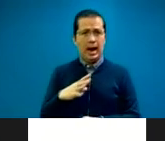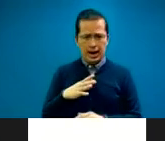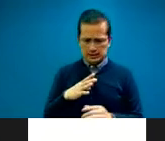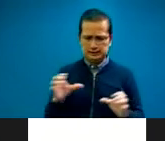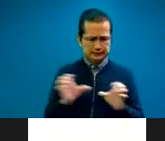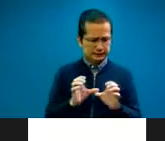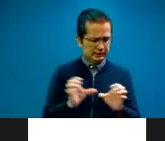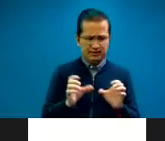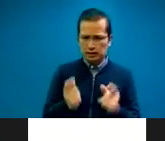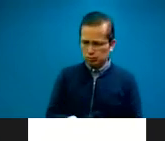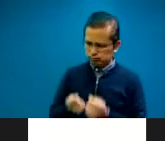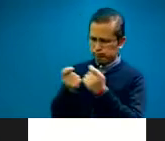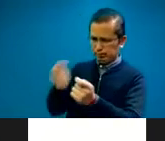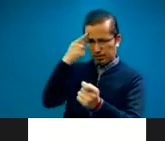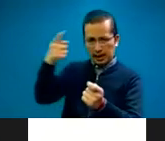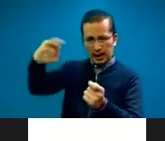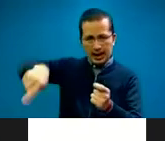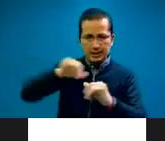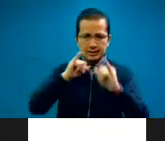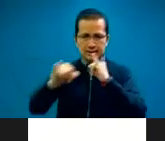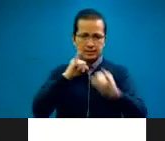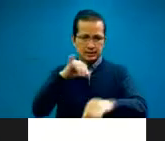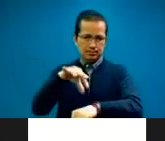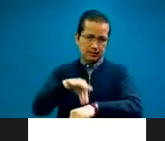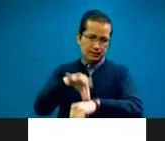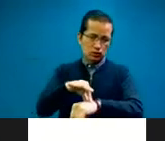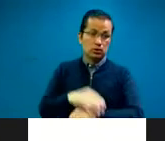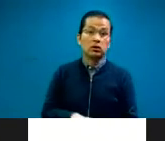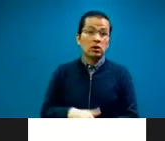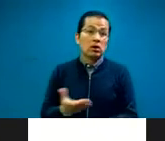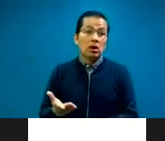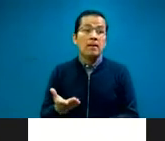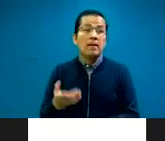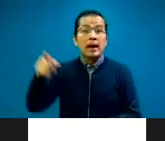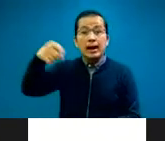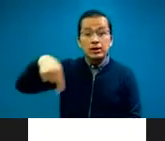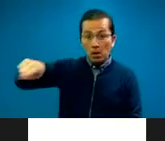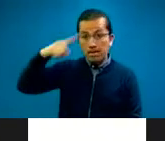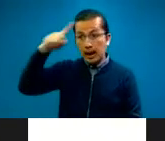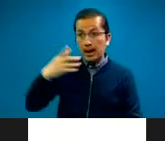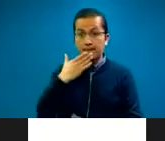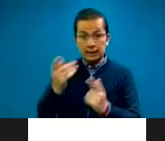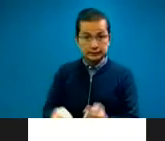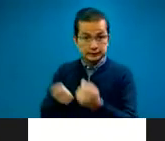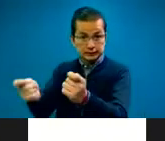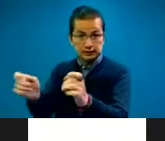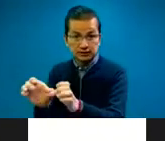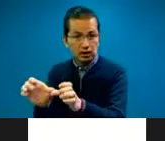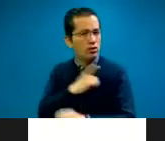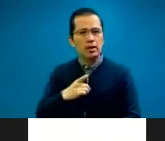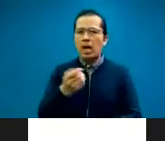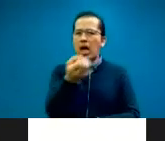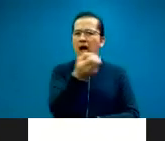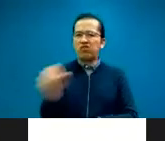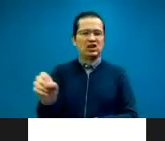médica, pues necesitan cumplir con cierto número de créditos de educación continua al año, así es de